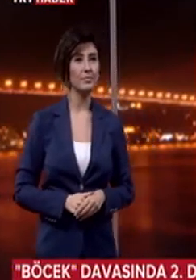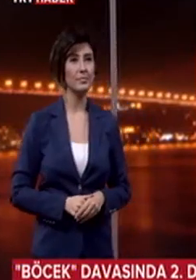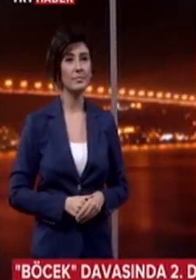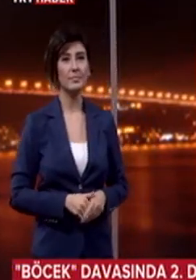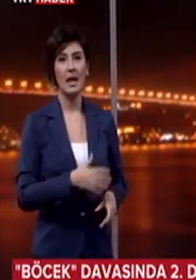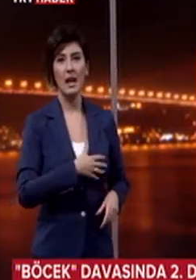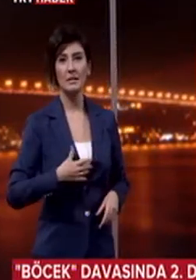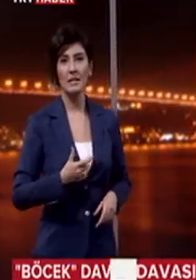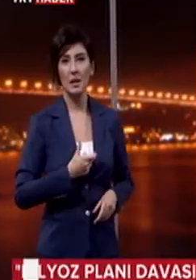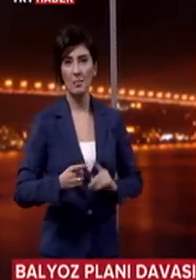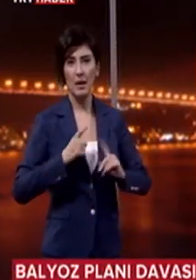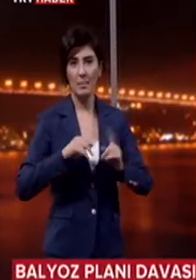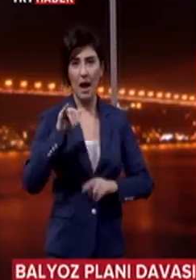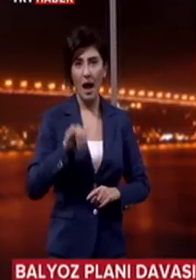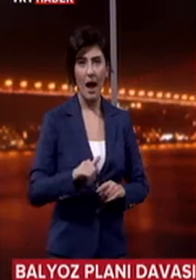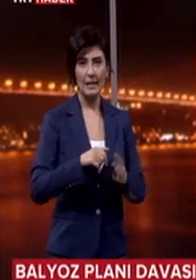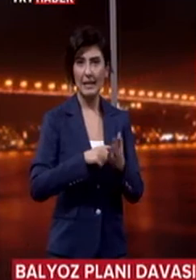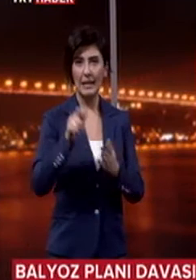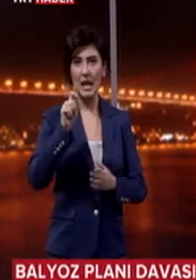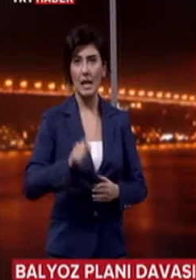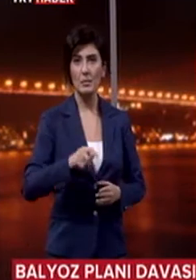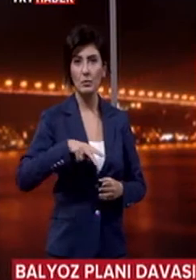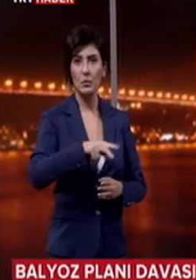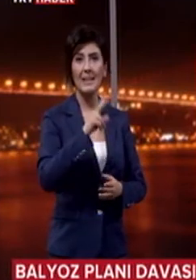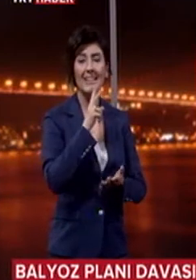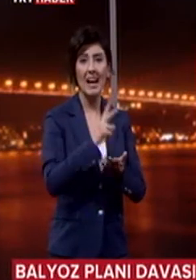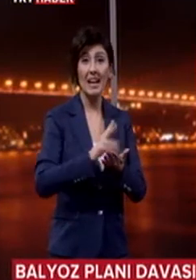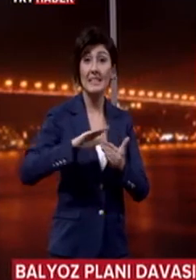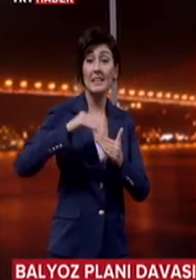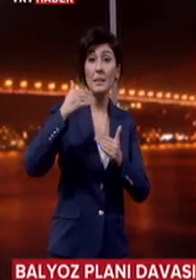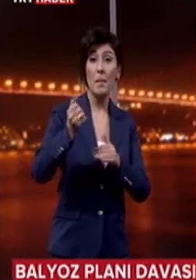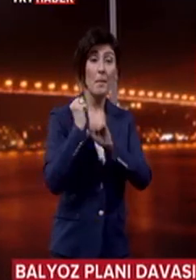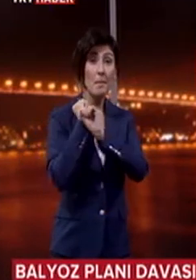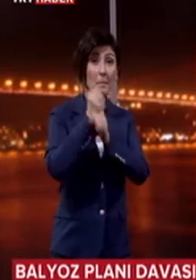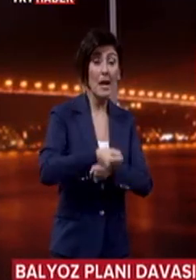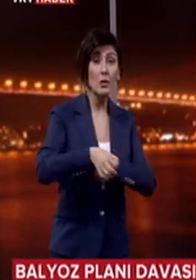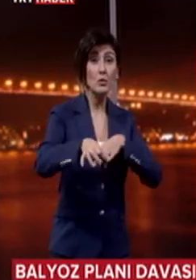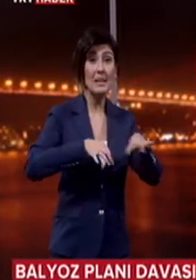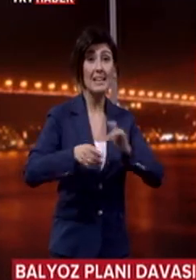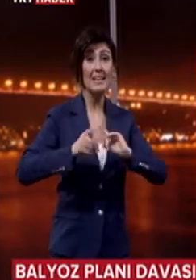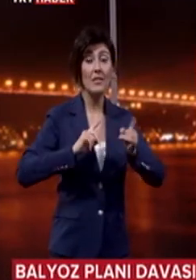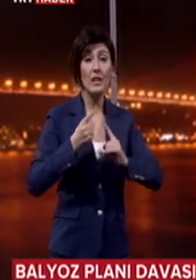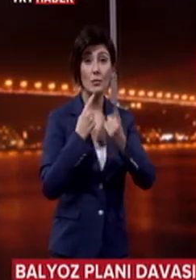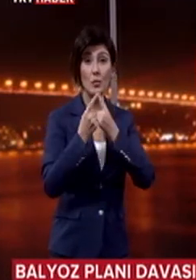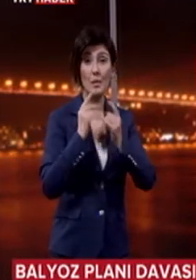Anayasa Mahkemesi'nin hak ihlali yapıldığı yönündeki kararının ardından Balyoz Planı davasının görülmesine devam edildi.